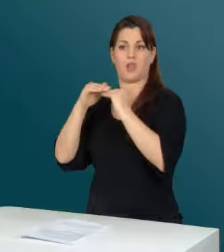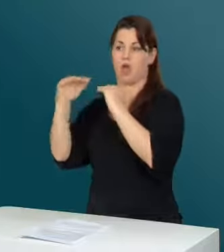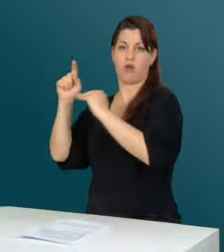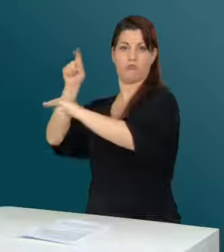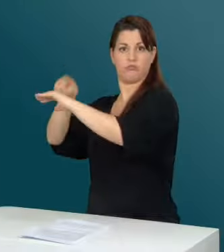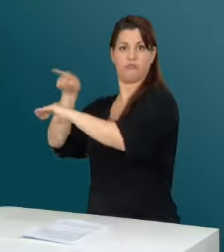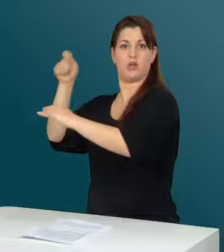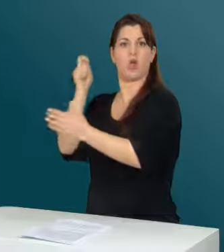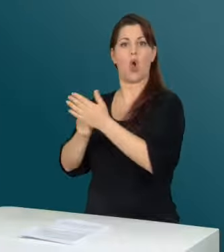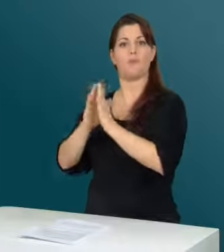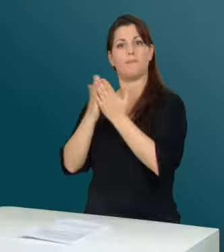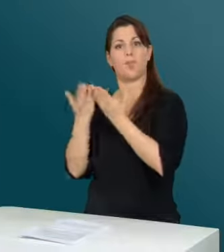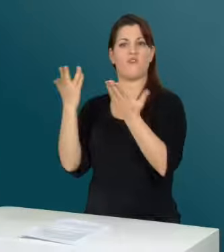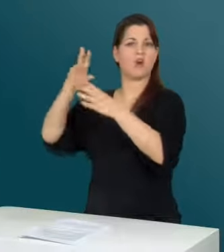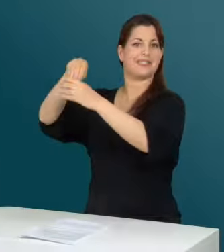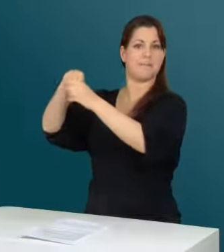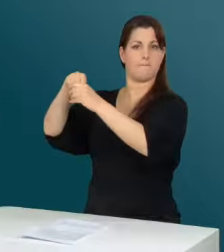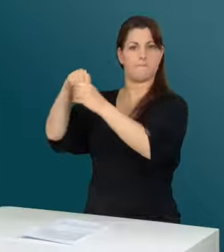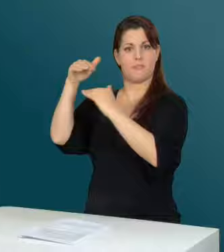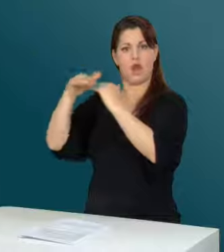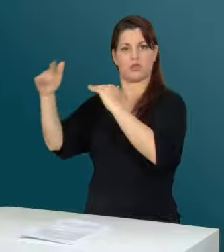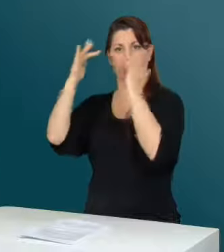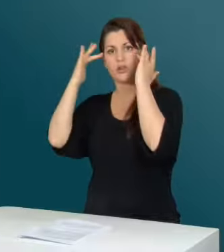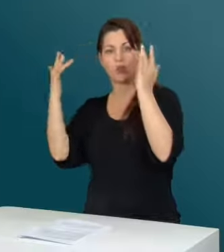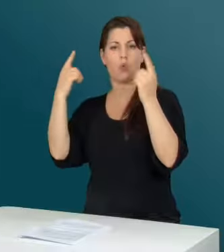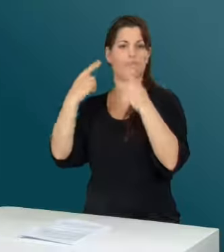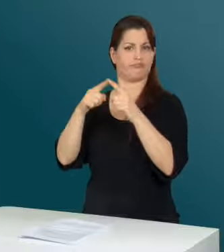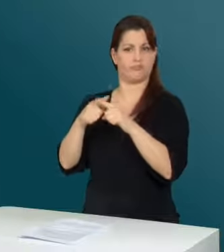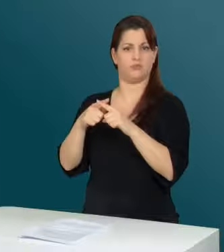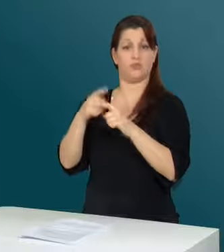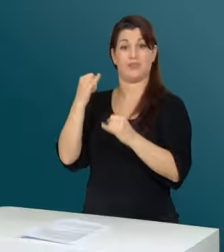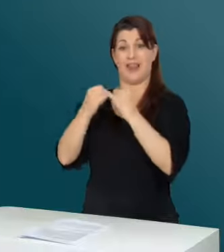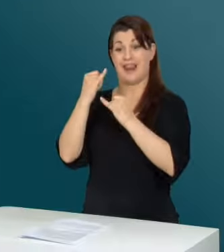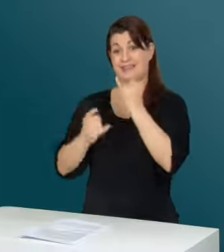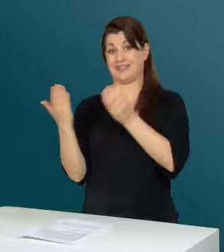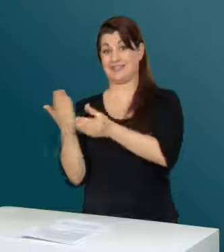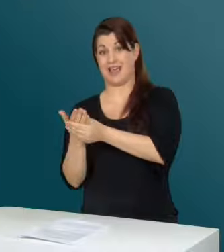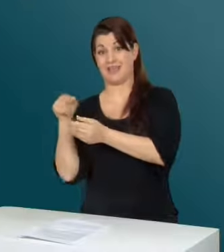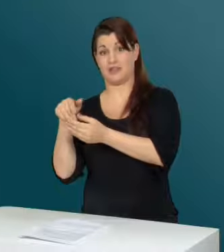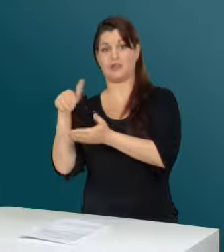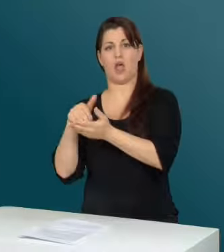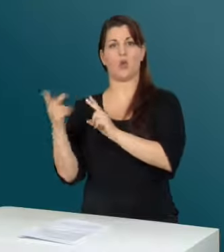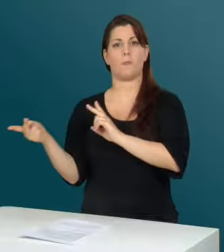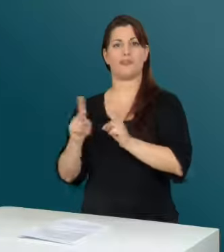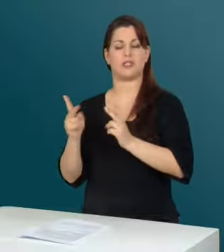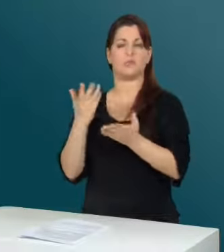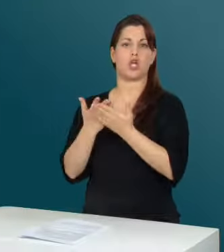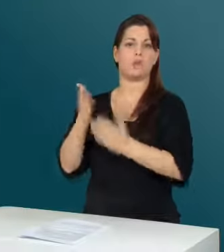in ein fremdes Land können in einem Reiseführer Informationen über dessen Kultur etc. gelesen werden. Und im Anhang gibt es oft ein kleines